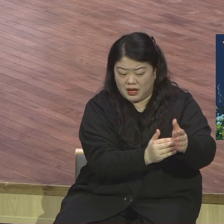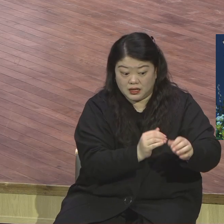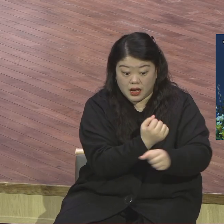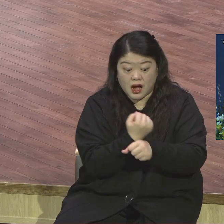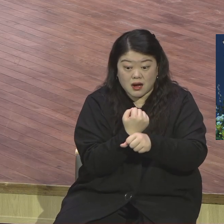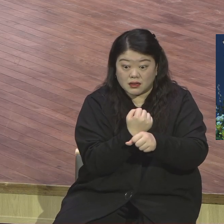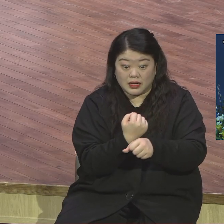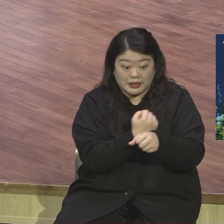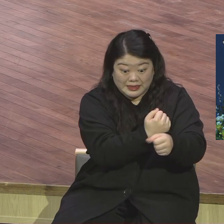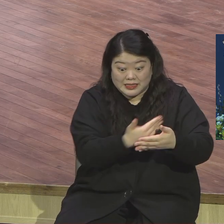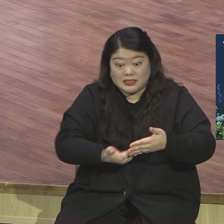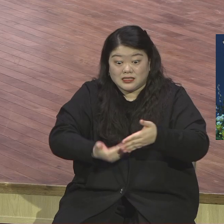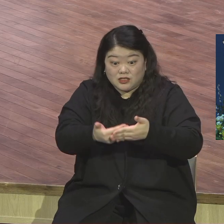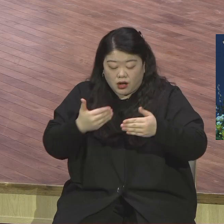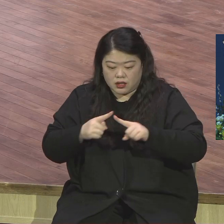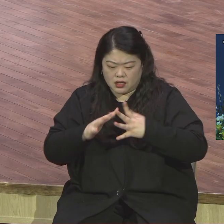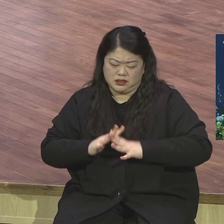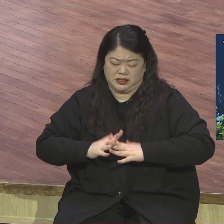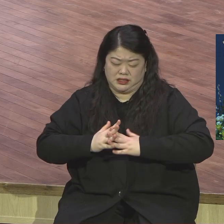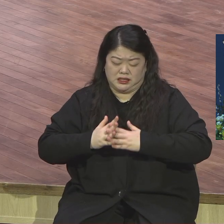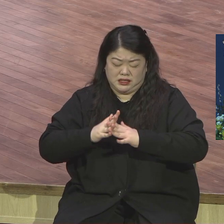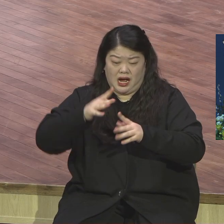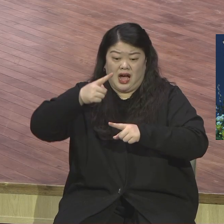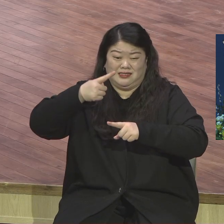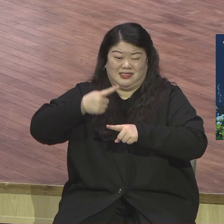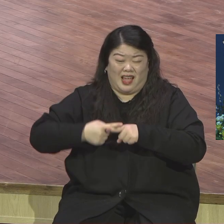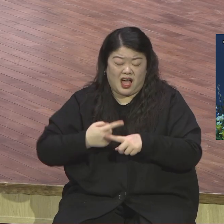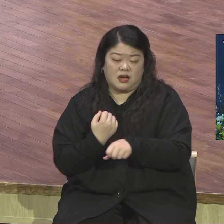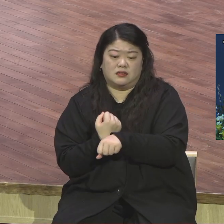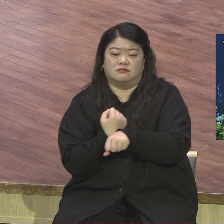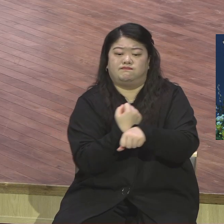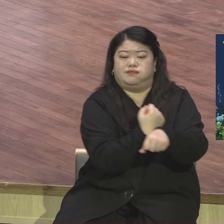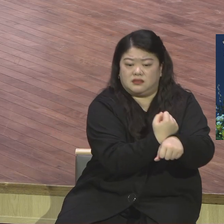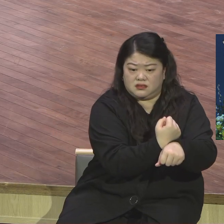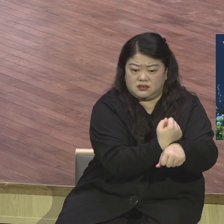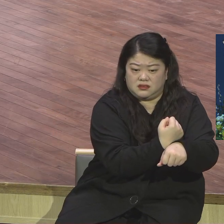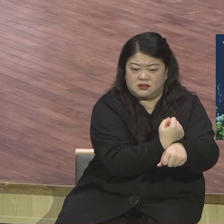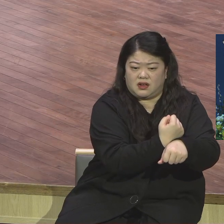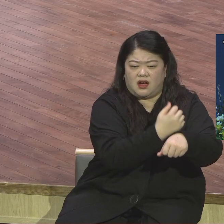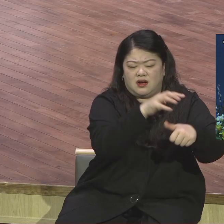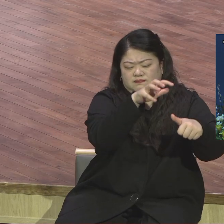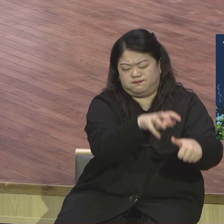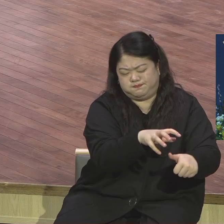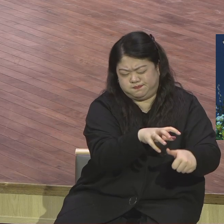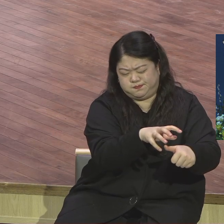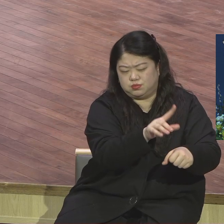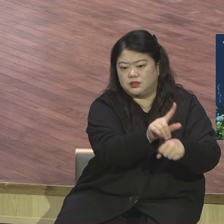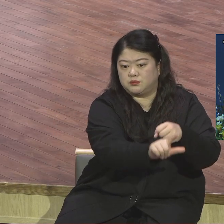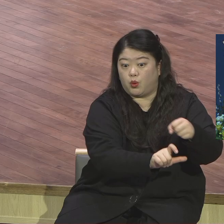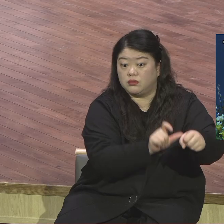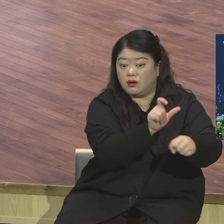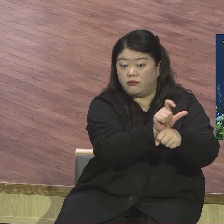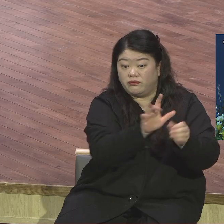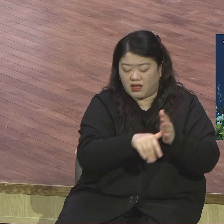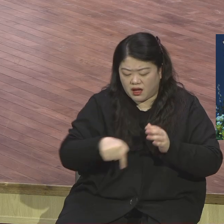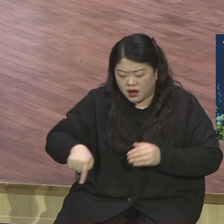성전지대를 삭기 전까지 15년을 되돌아봐라 이 기간 동안에 이스라엘 백성들이